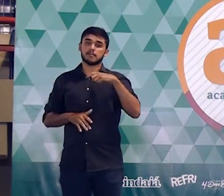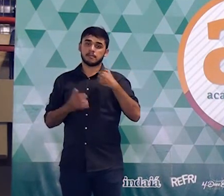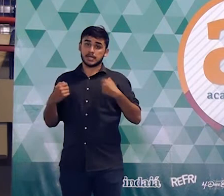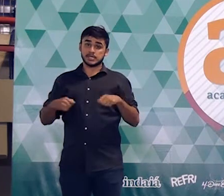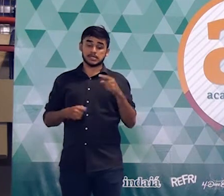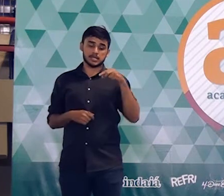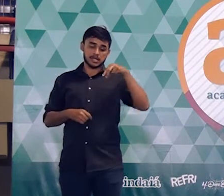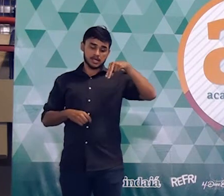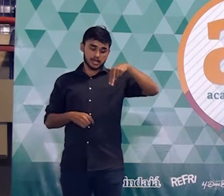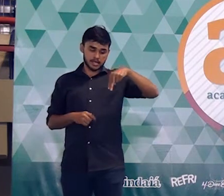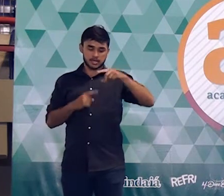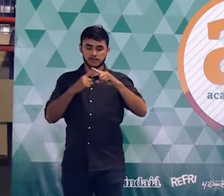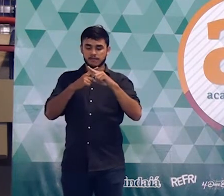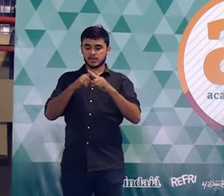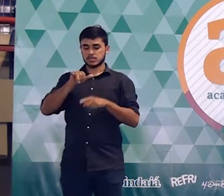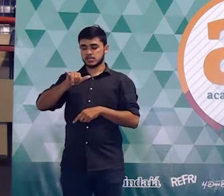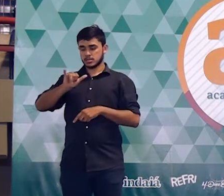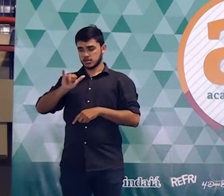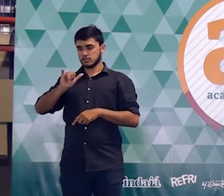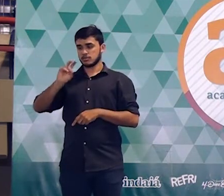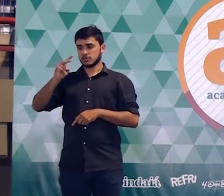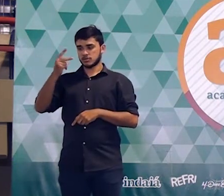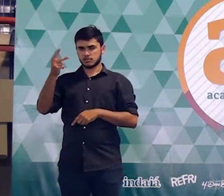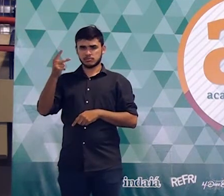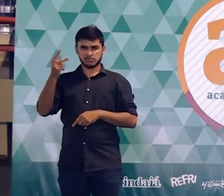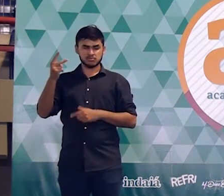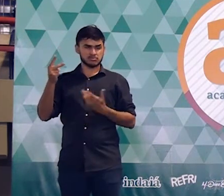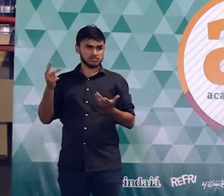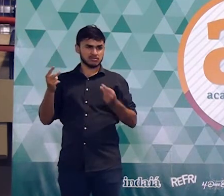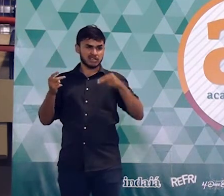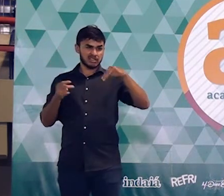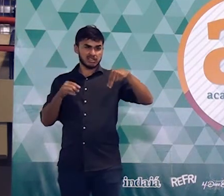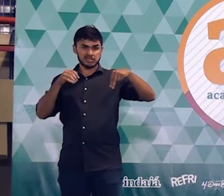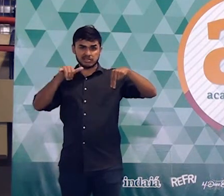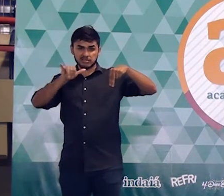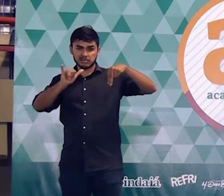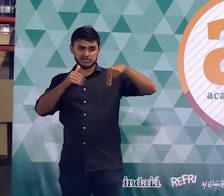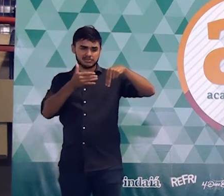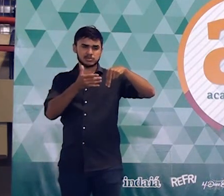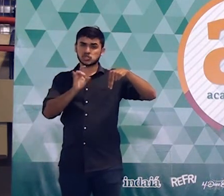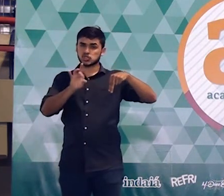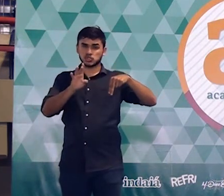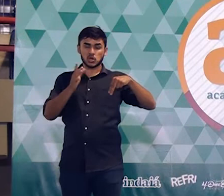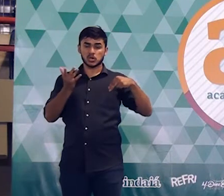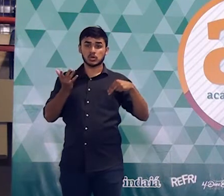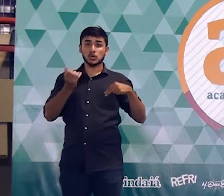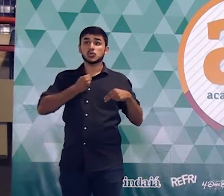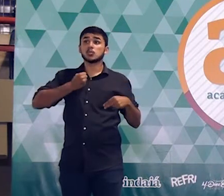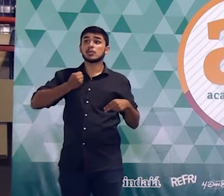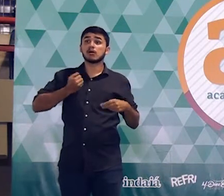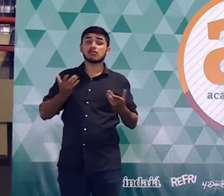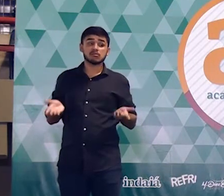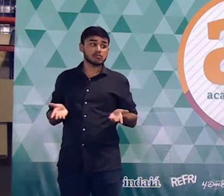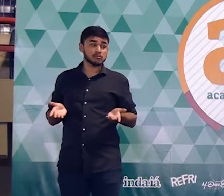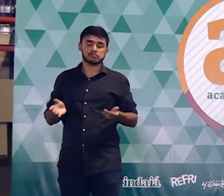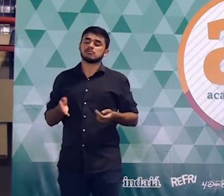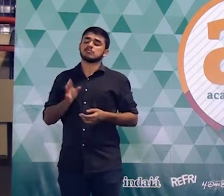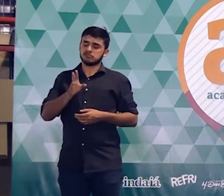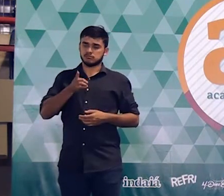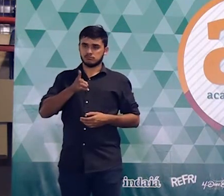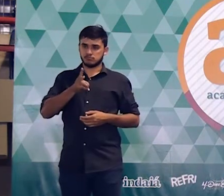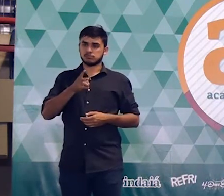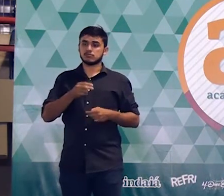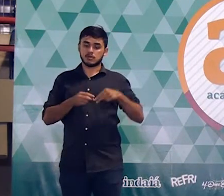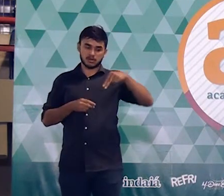Y elevado ao quadrado. A gente não vai ficar só assim com variável, não vai ter nem número, não. Por enquanto, não. Por enquanto, a questão fica resolvida,